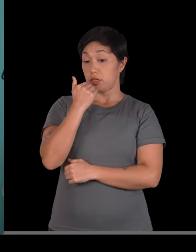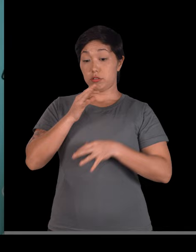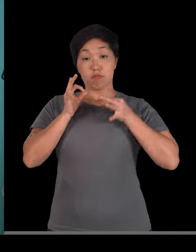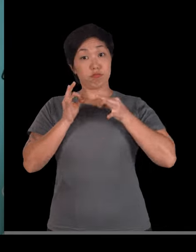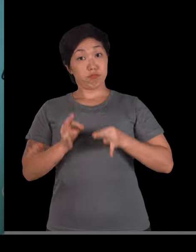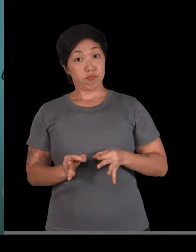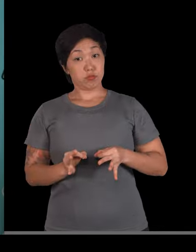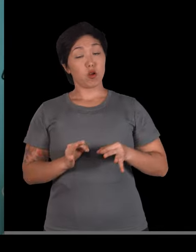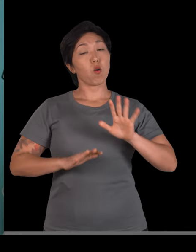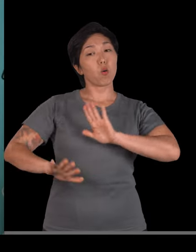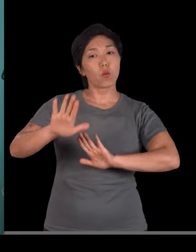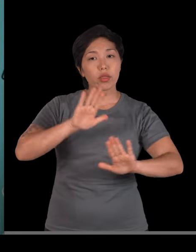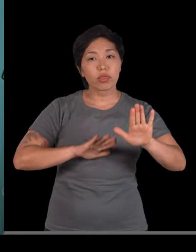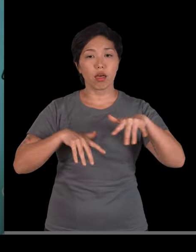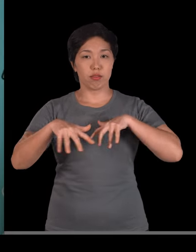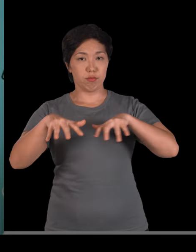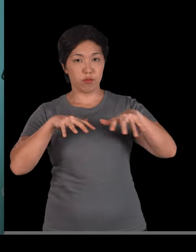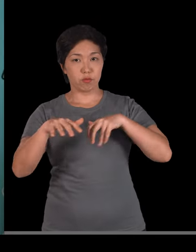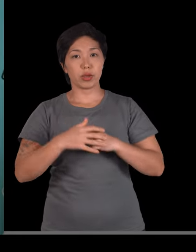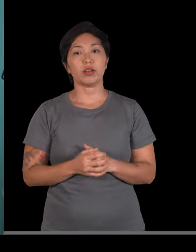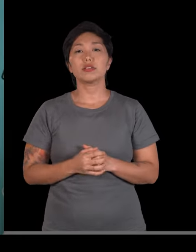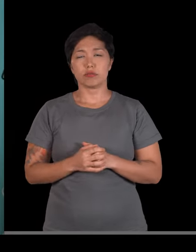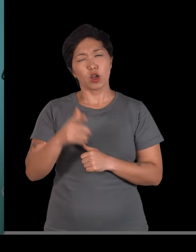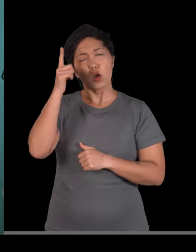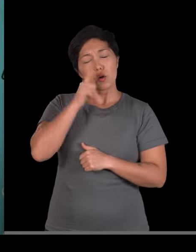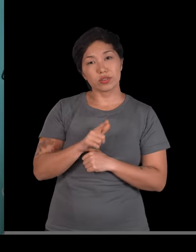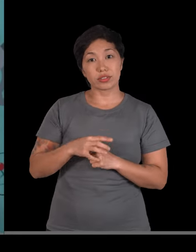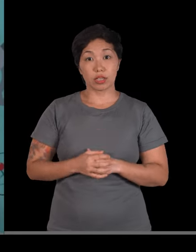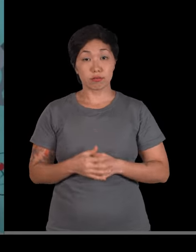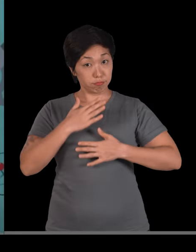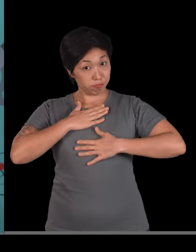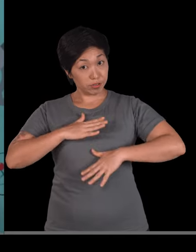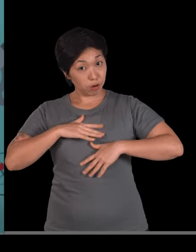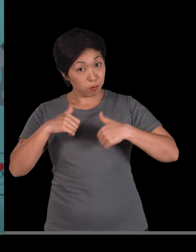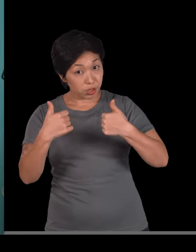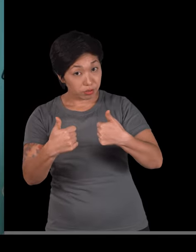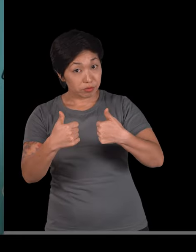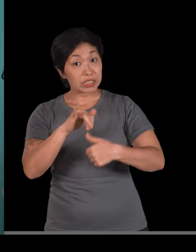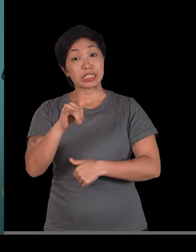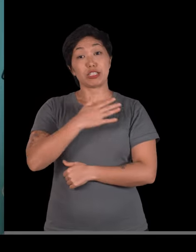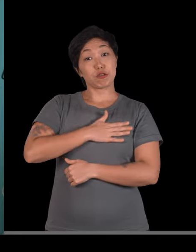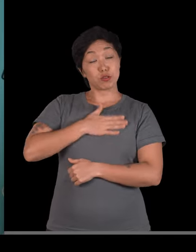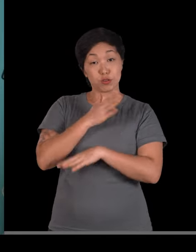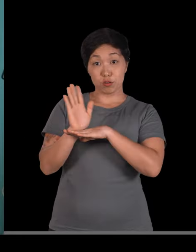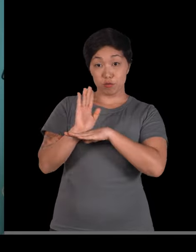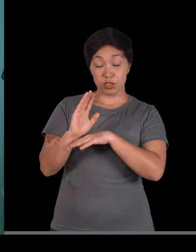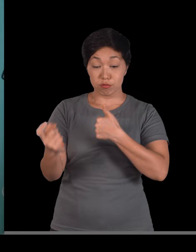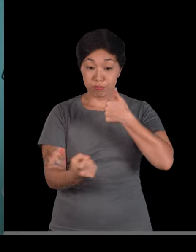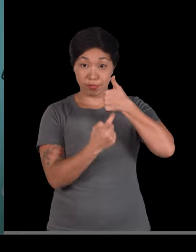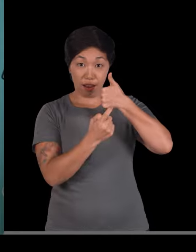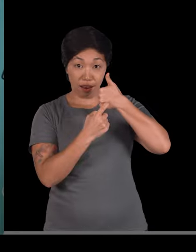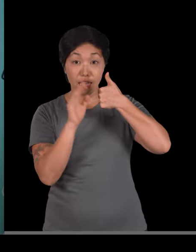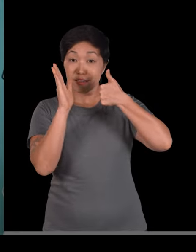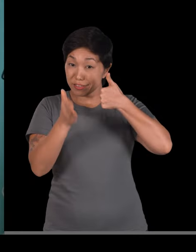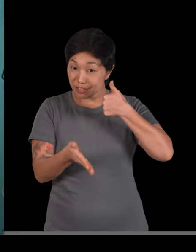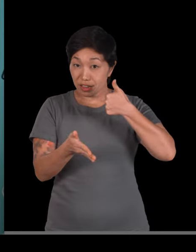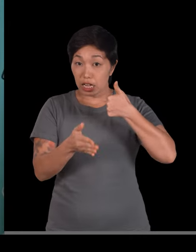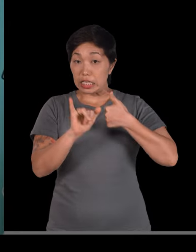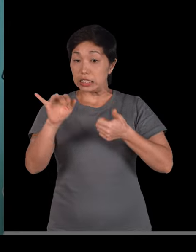corretas. Cuidados nos movimentos. E a gente chega lá. Tranquilo. Então se você gostou desse vídeo. Você já deixa seu like. Se você não é